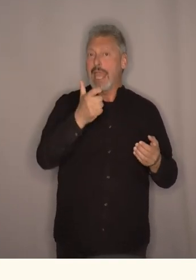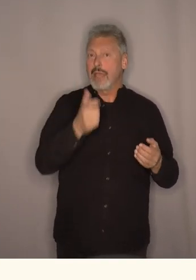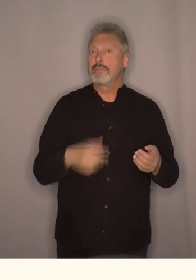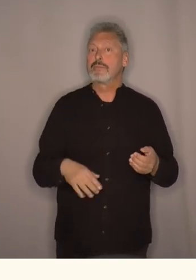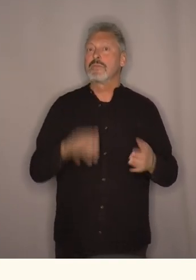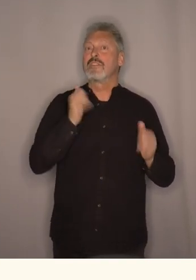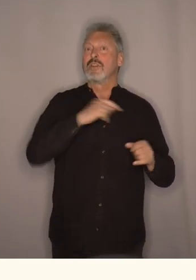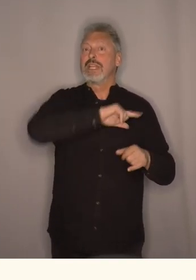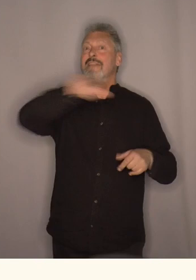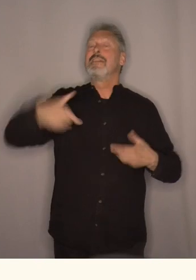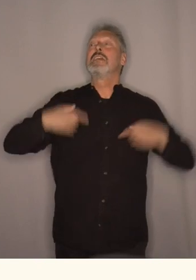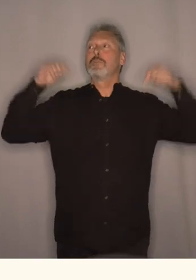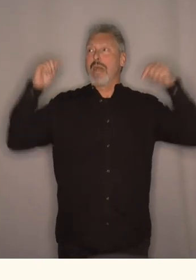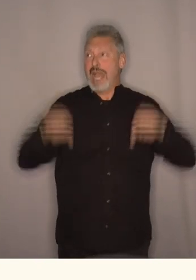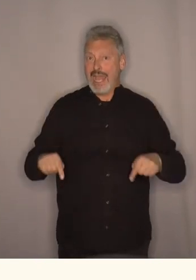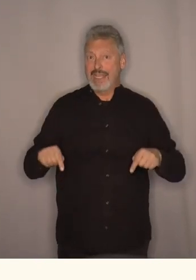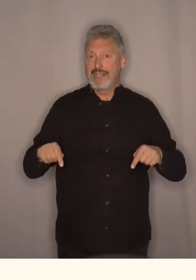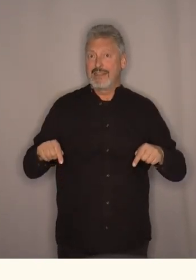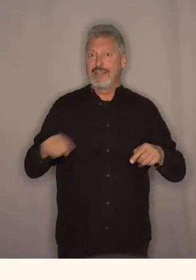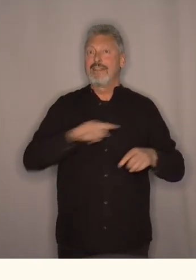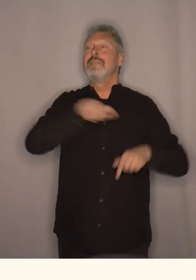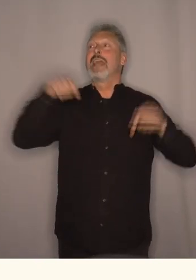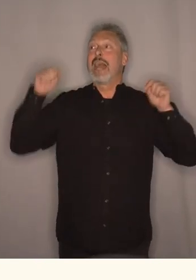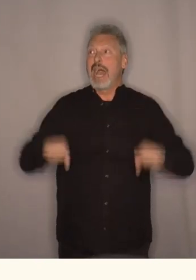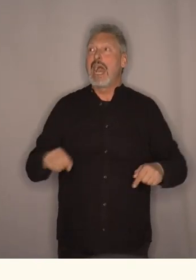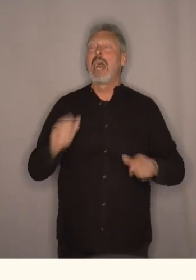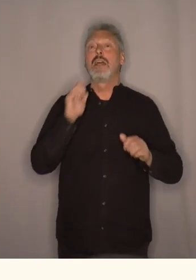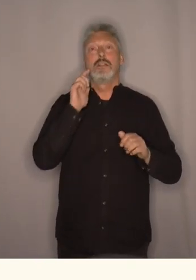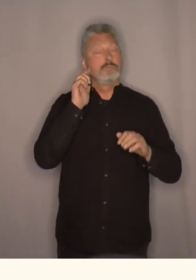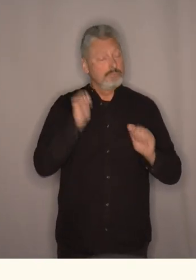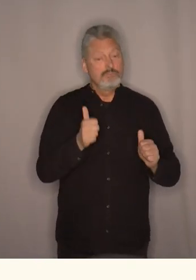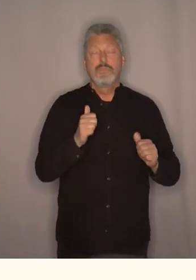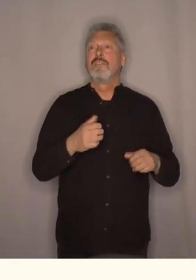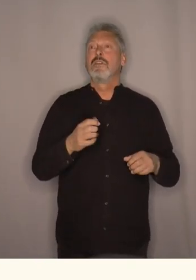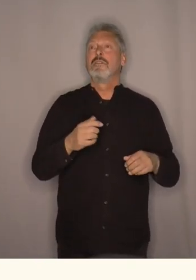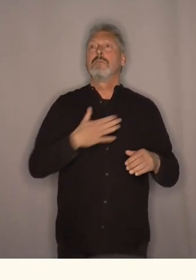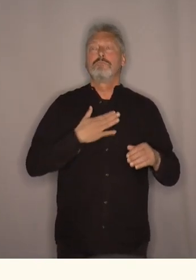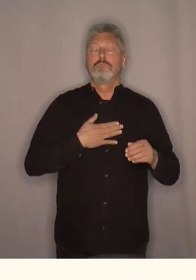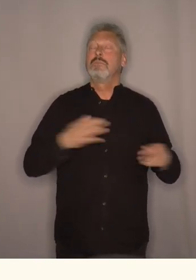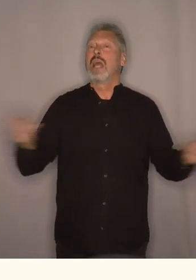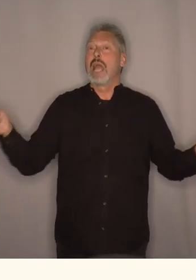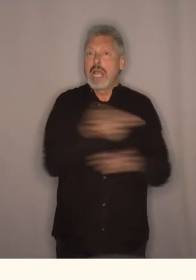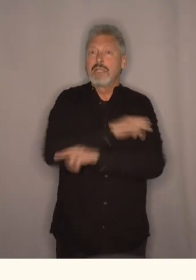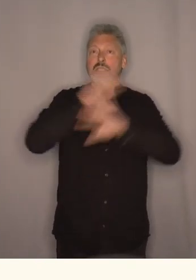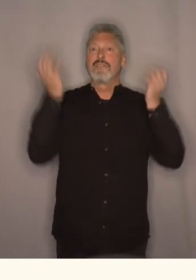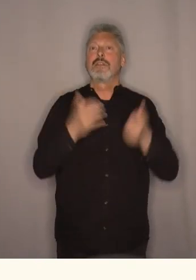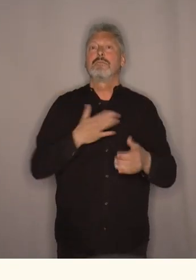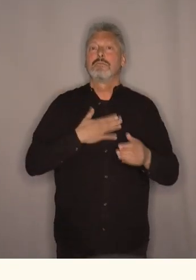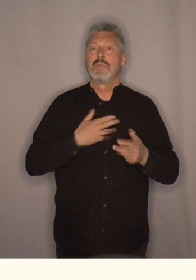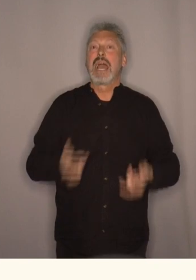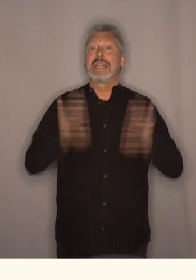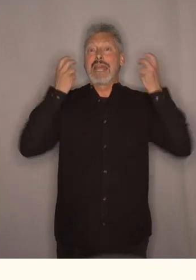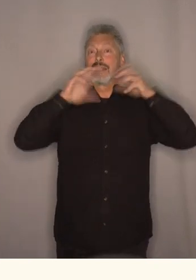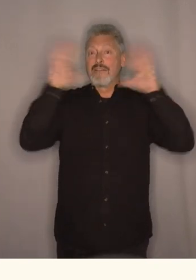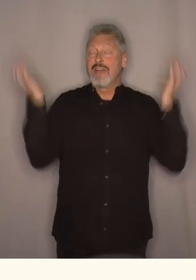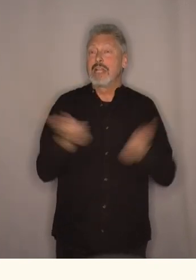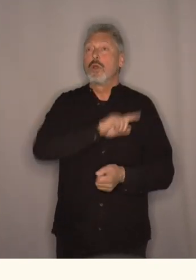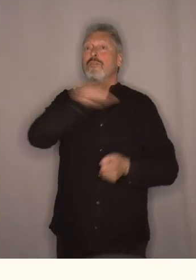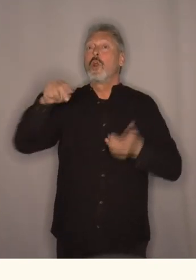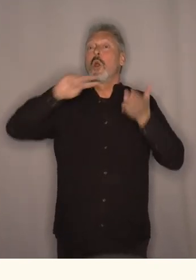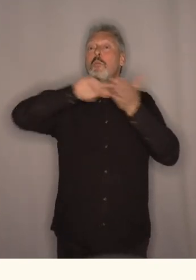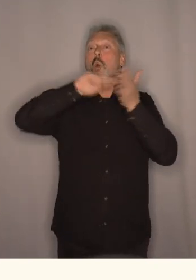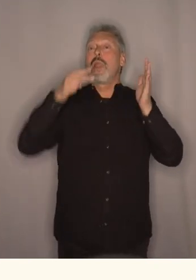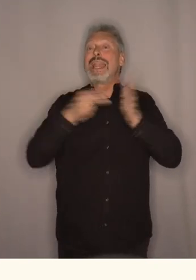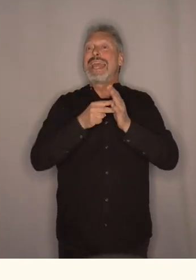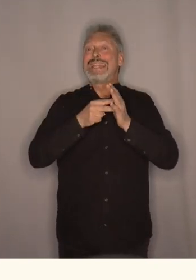For de som er her, vi er jo her fordi vi ønsker faktisk å endre verden. ønsker å redde verden og vi ønsker å endre verden. Og vårt politiske prosjekt